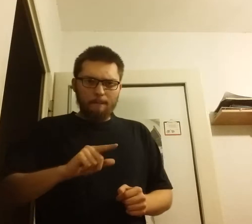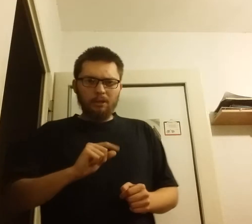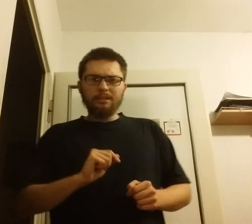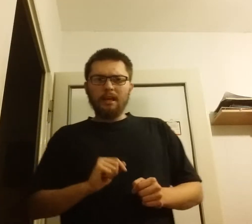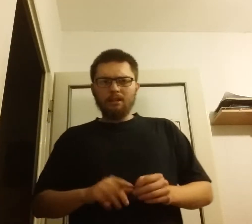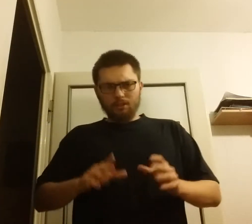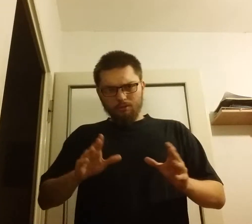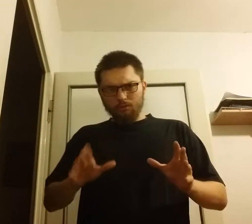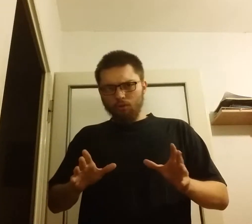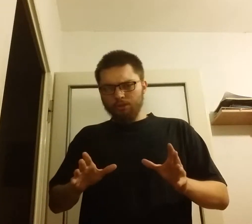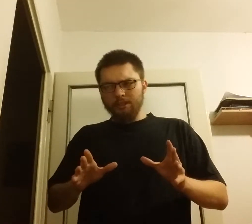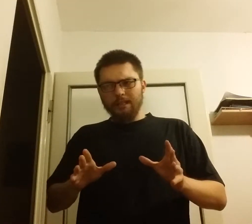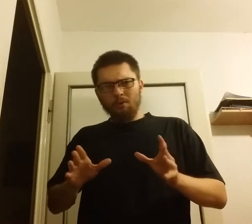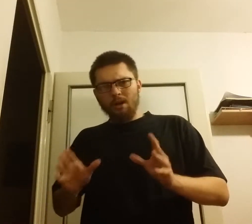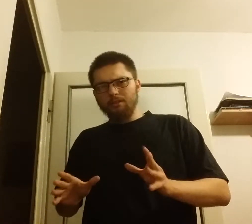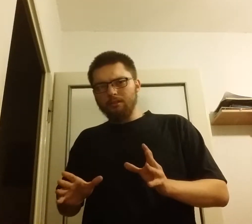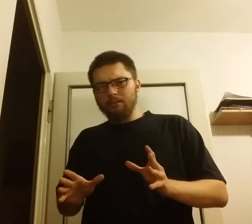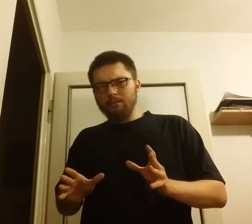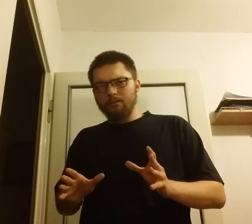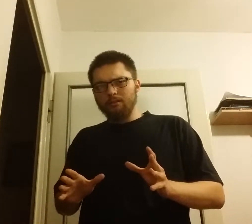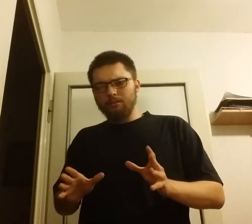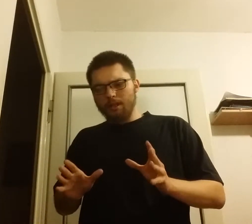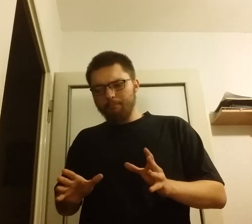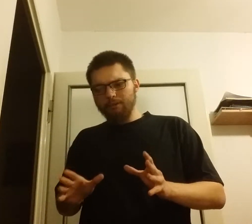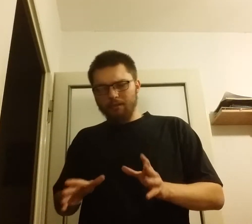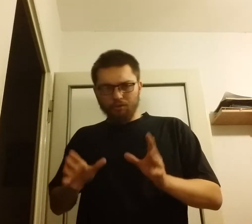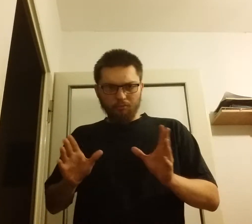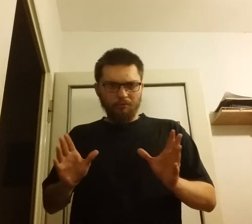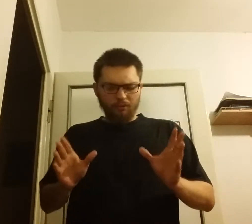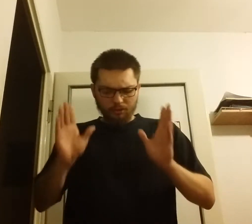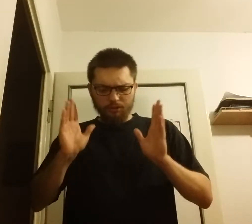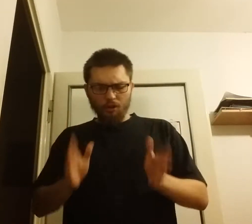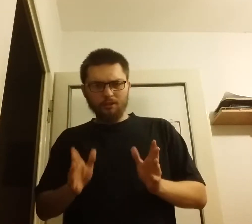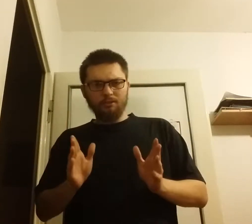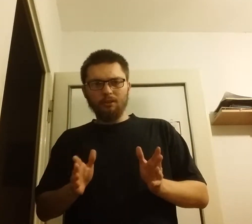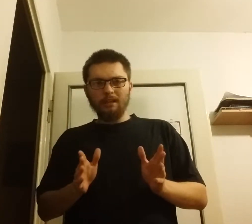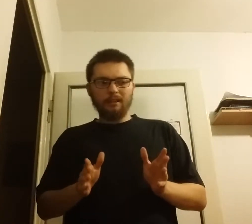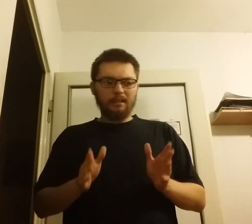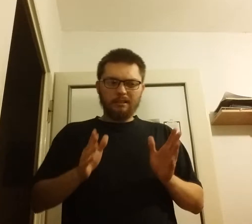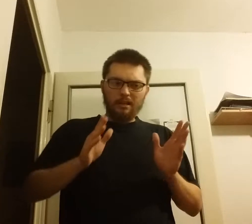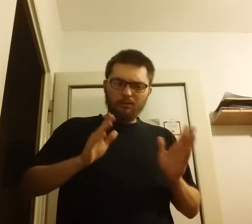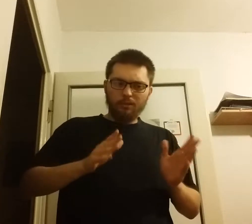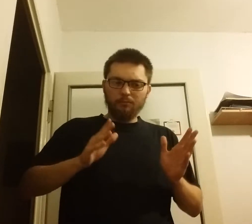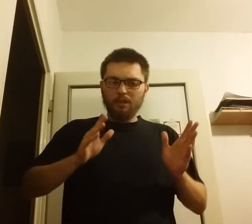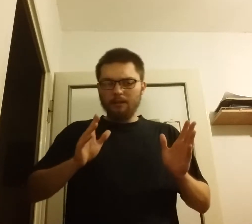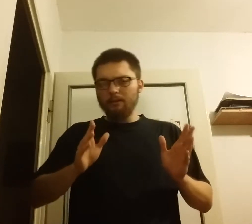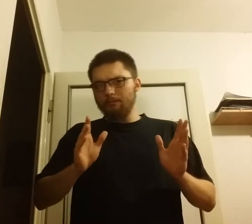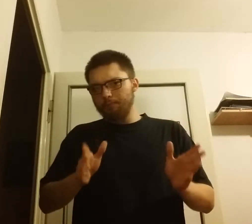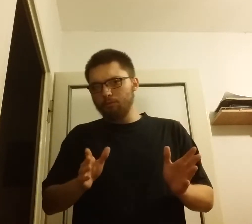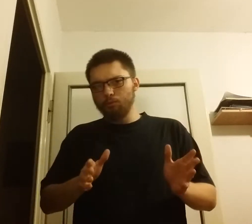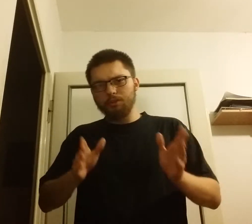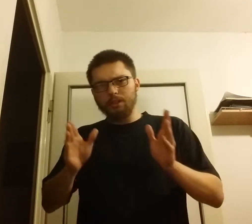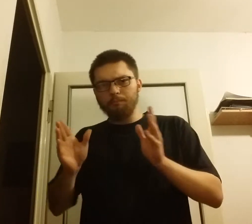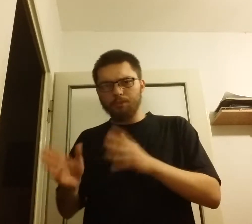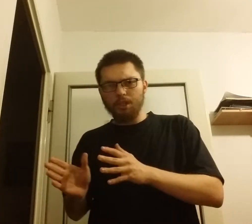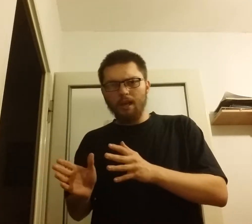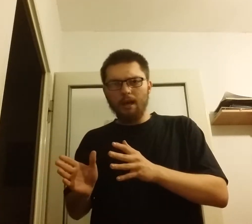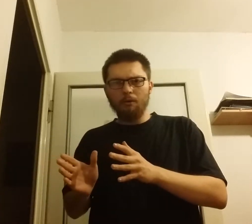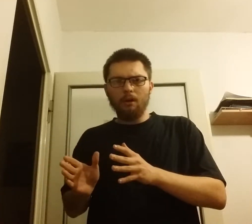Polska odzyskała niepodległość. To jest konkretna data o tym, że Piłsudski przyjechał